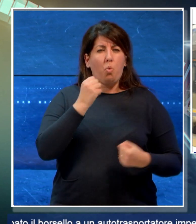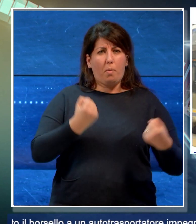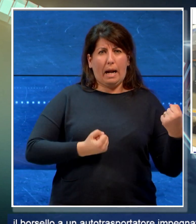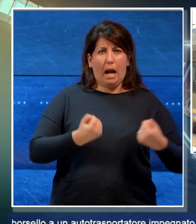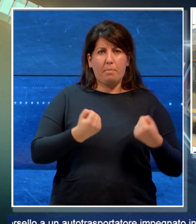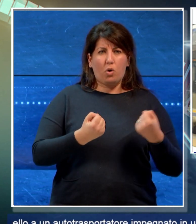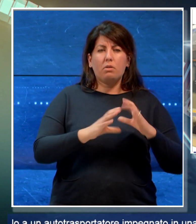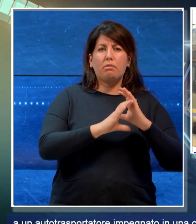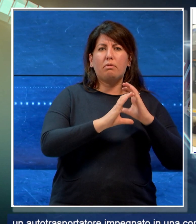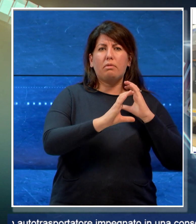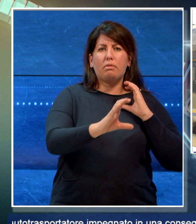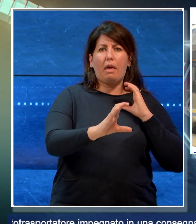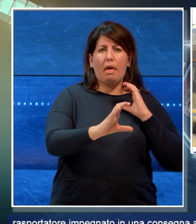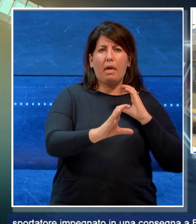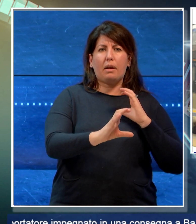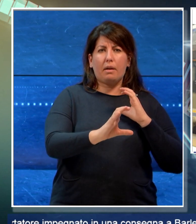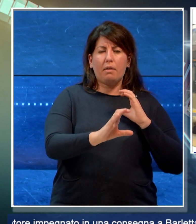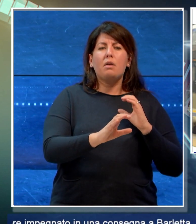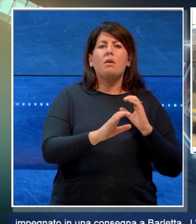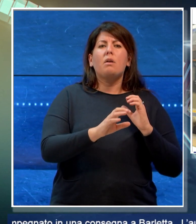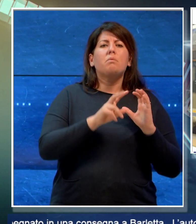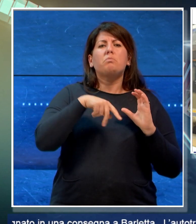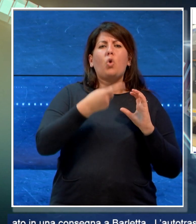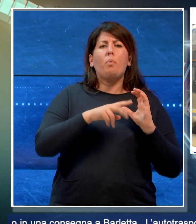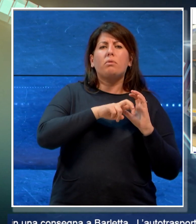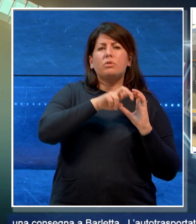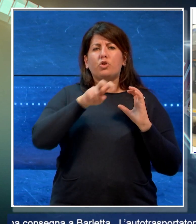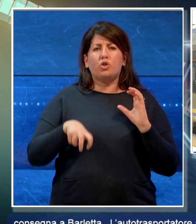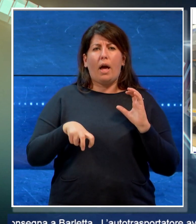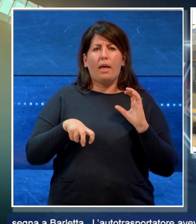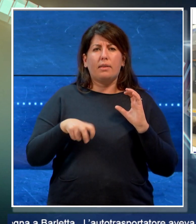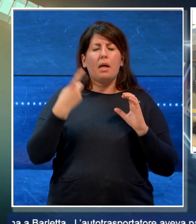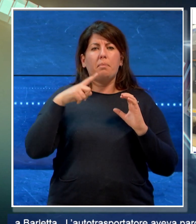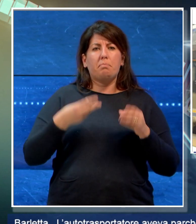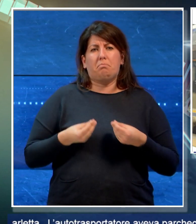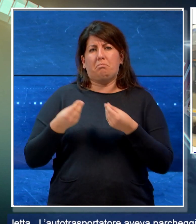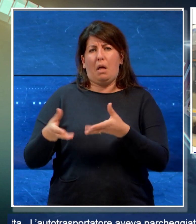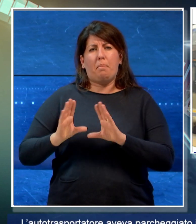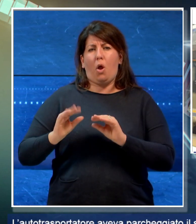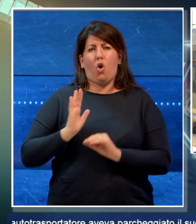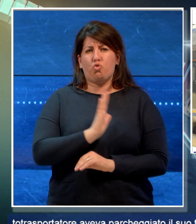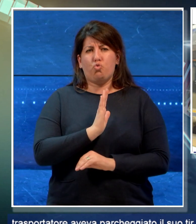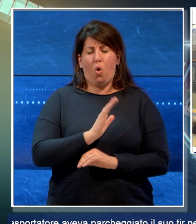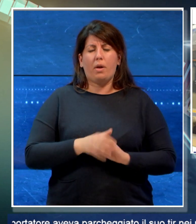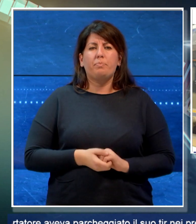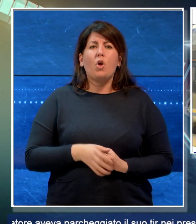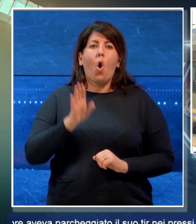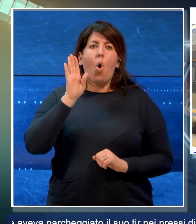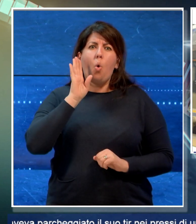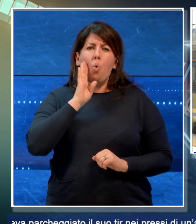vicino a un'attività commerciale ed era sceso dal mezzo per consegnare la merce. Un uomo